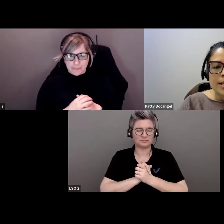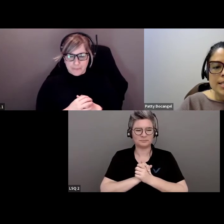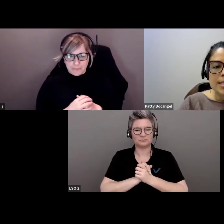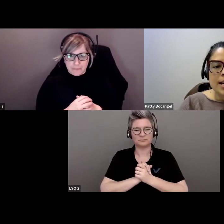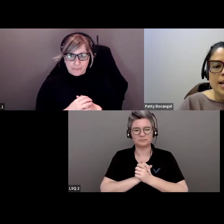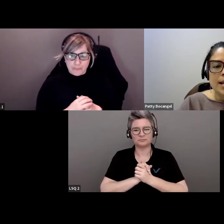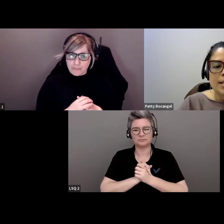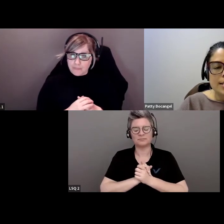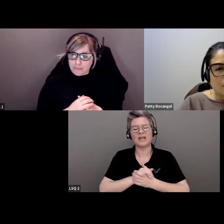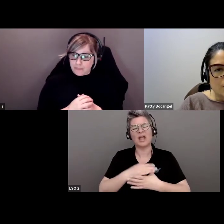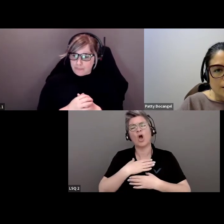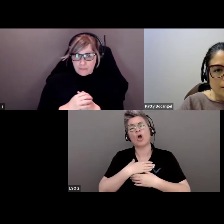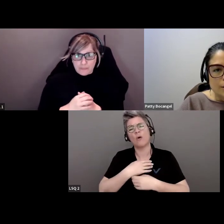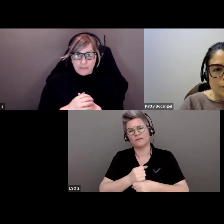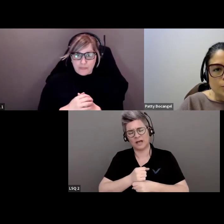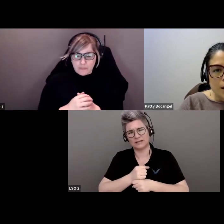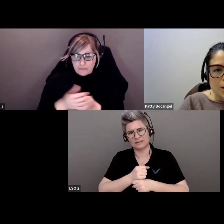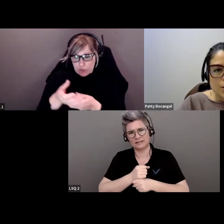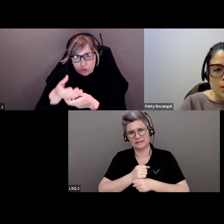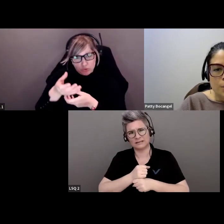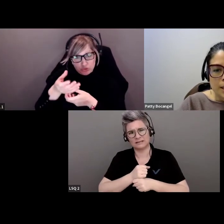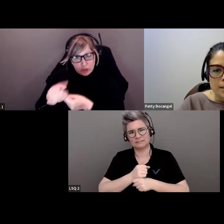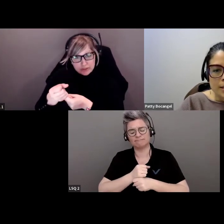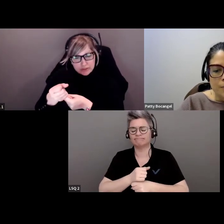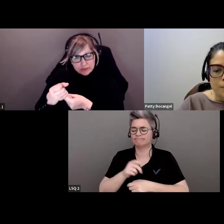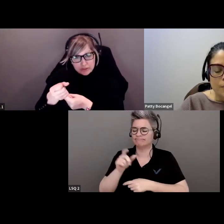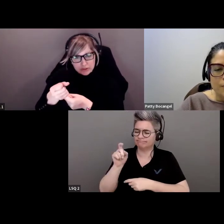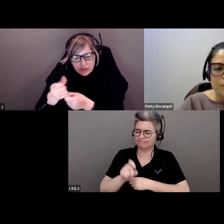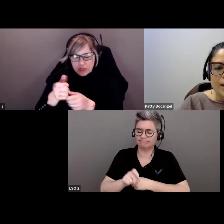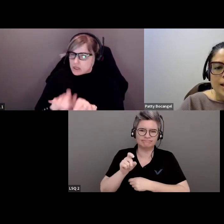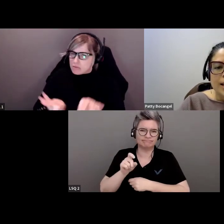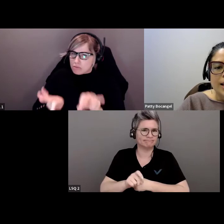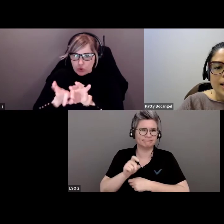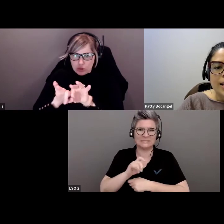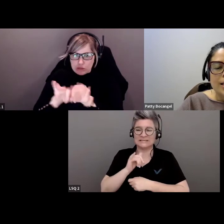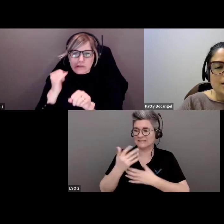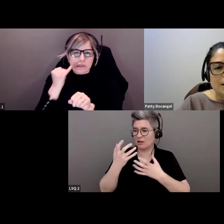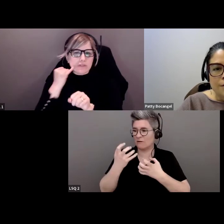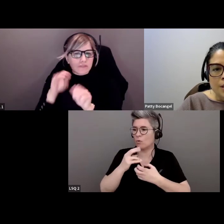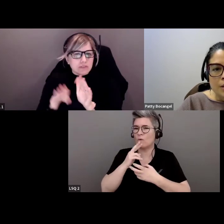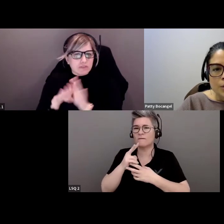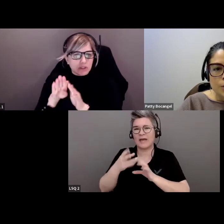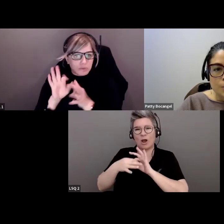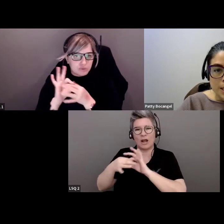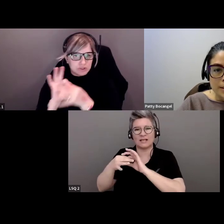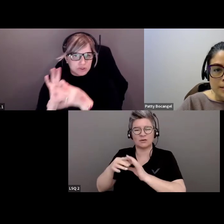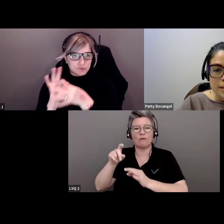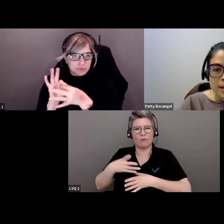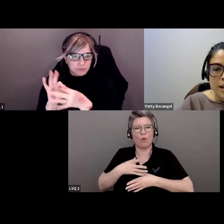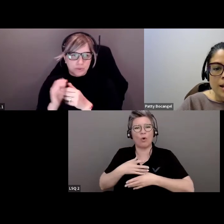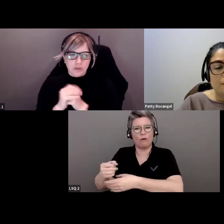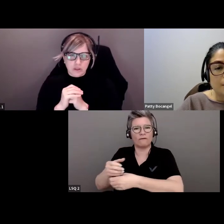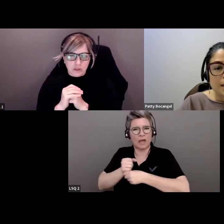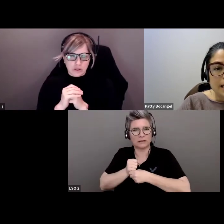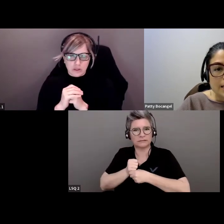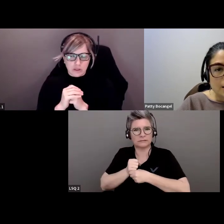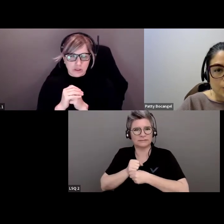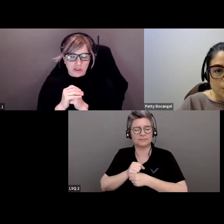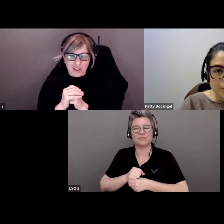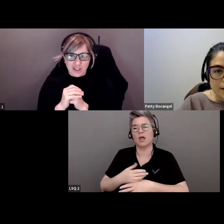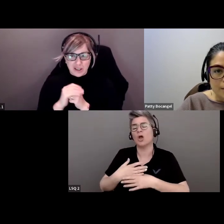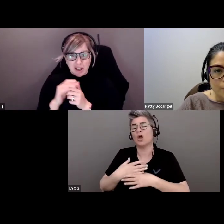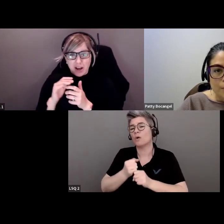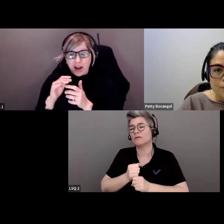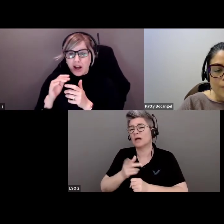La confiance est essentielle si on veut tisser de vraies relations. La confiance est